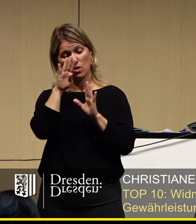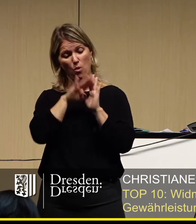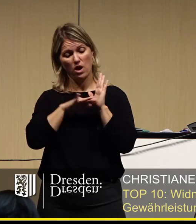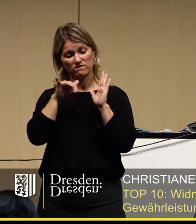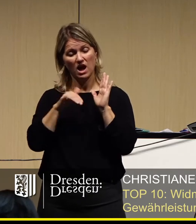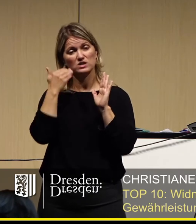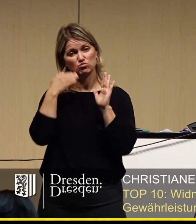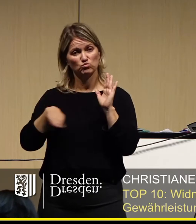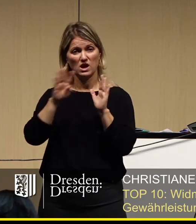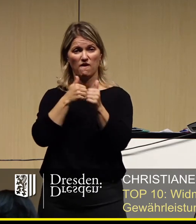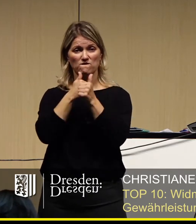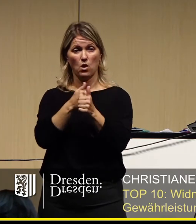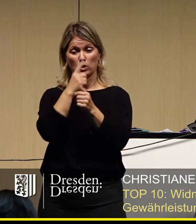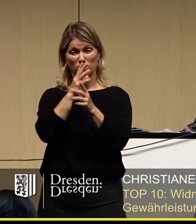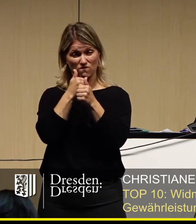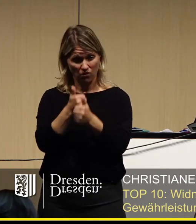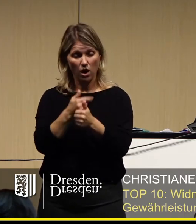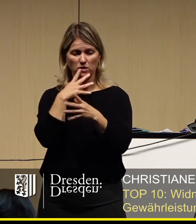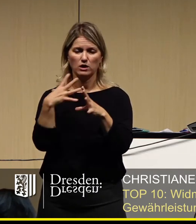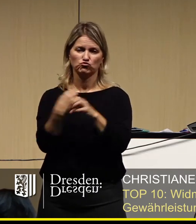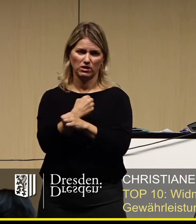Dann könnte es gelingen. Vielen Dank.